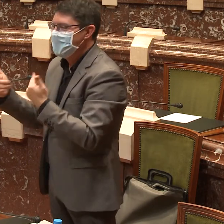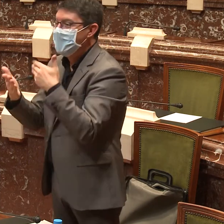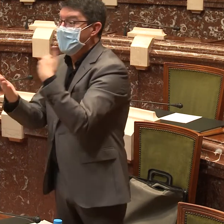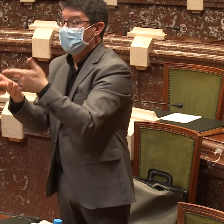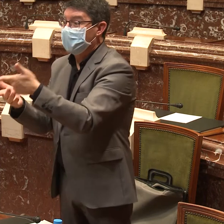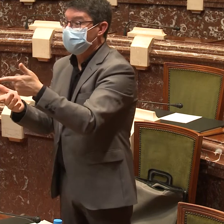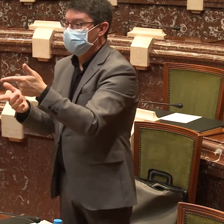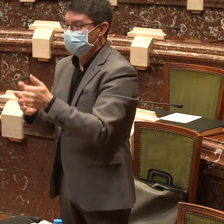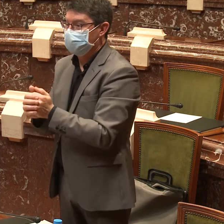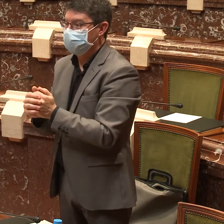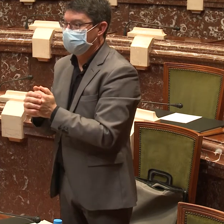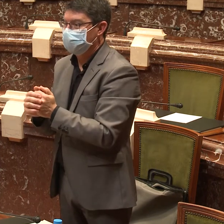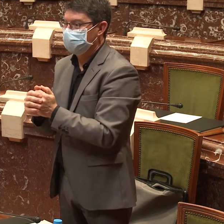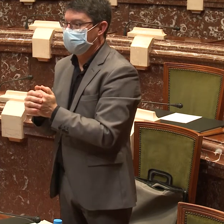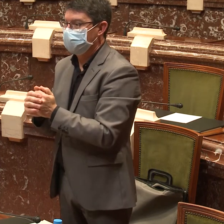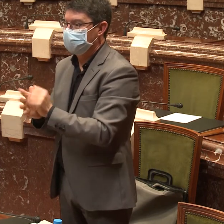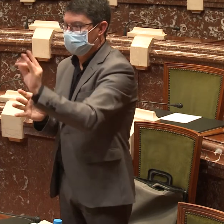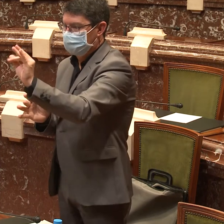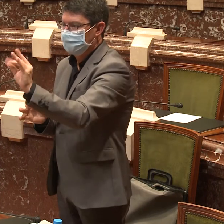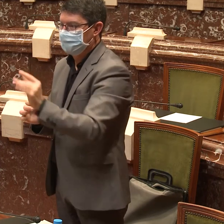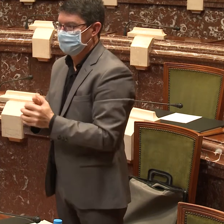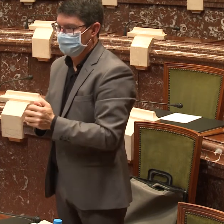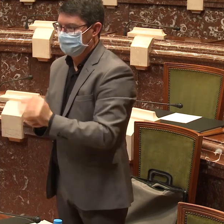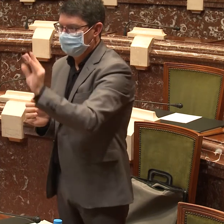Por favor, vamos a ver un poquito